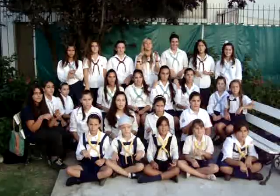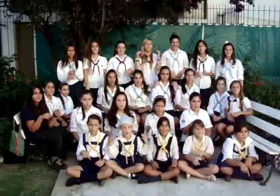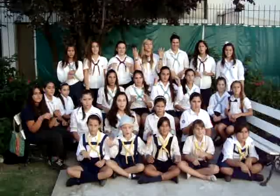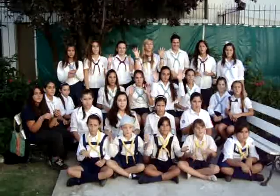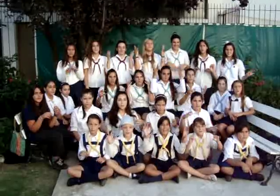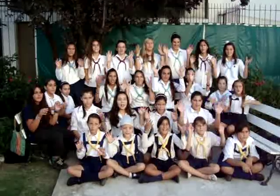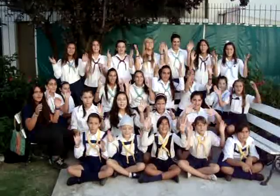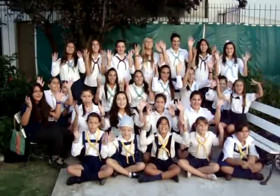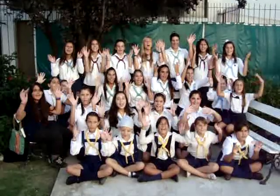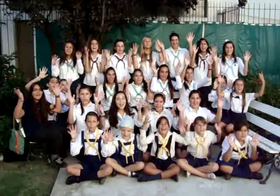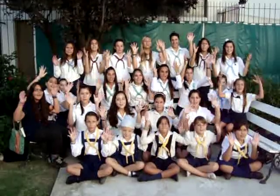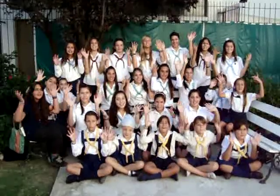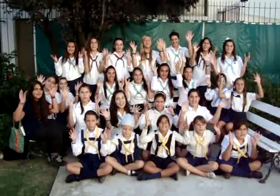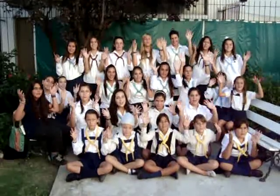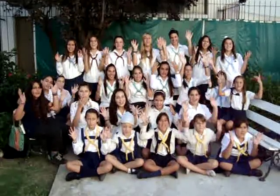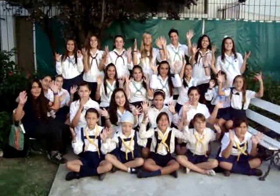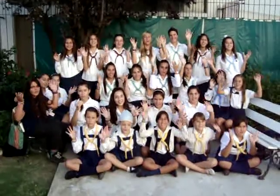¡Feliz día del pensamiento!